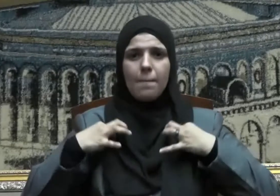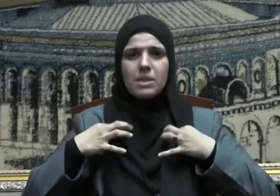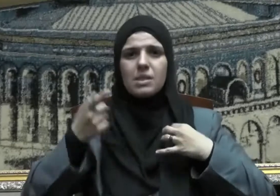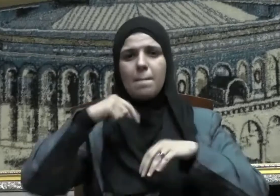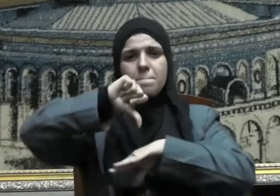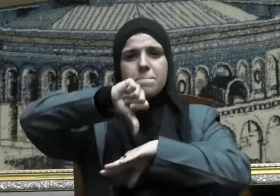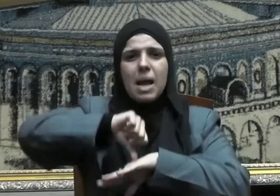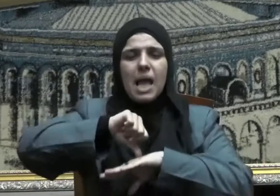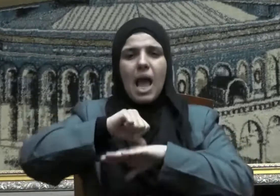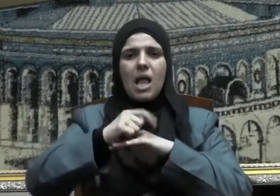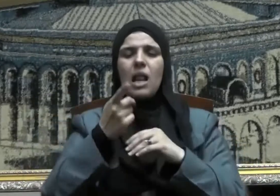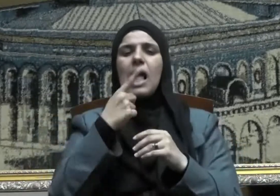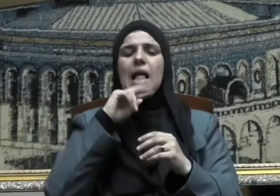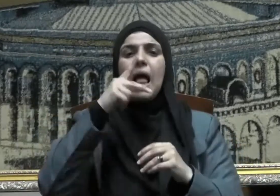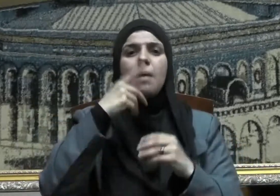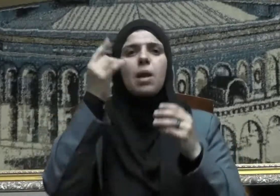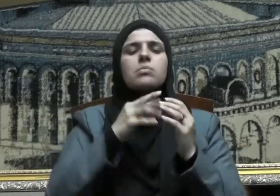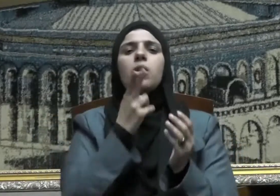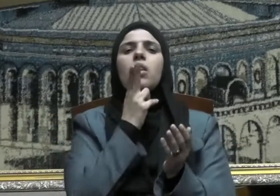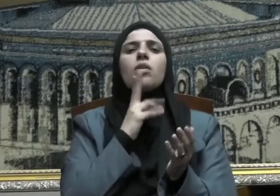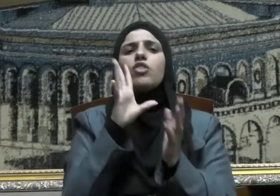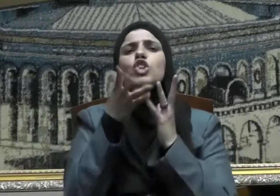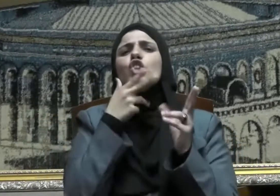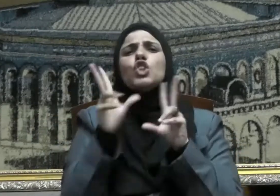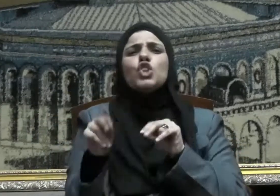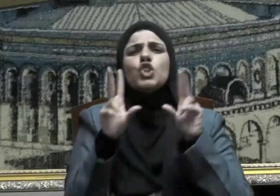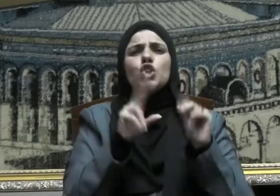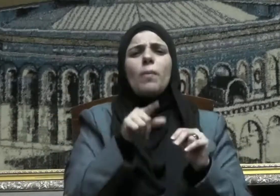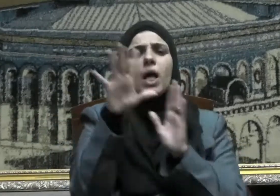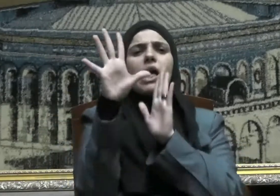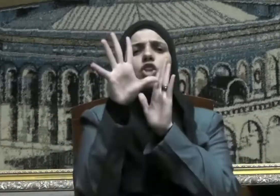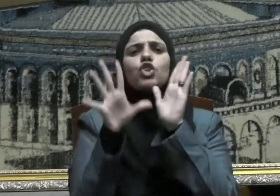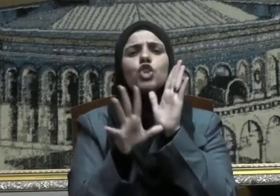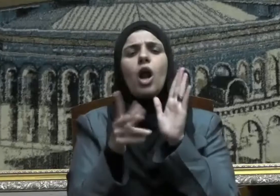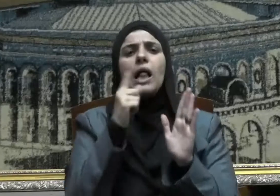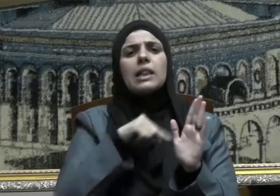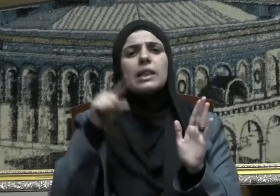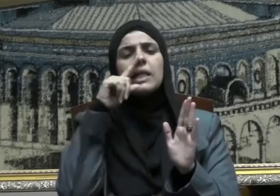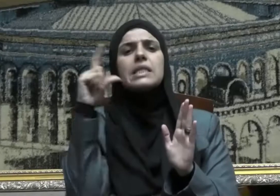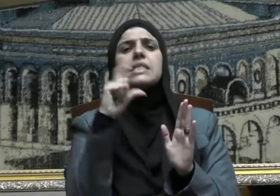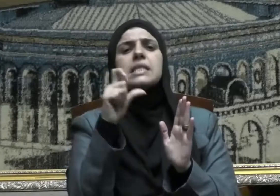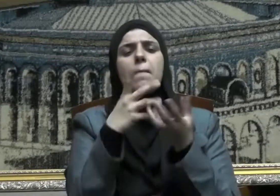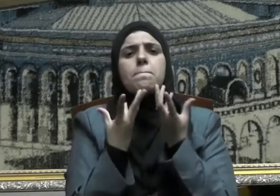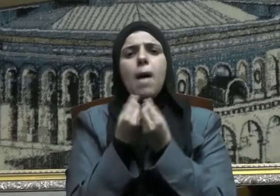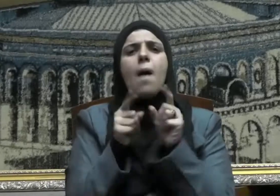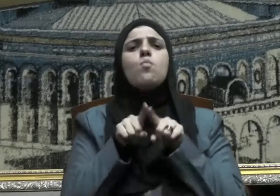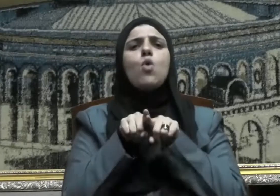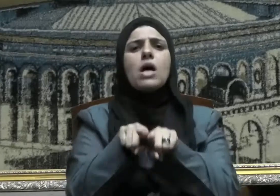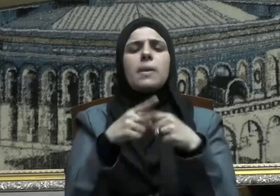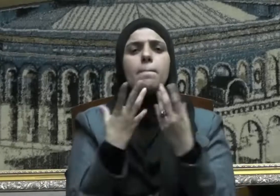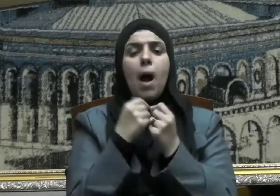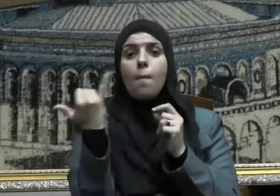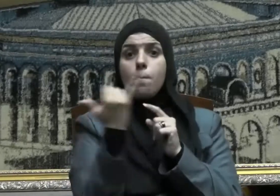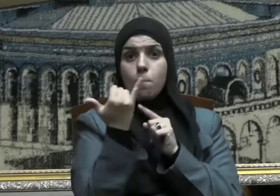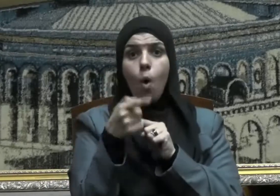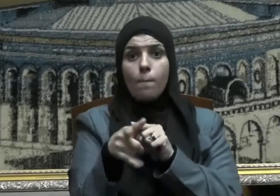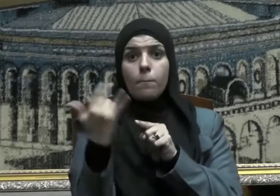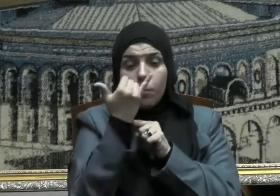والثوب والمكان جزءا لا يتجزأ من شرائعه بما يتناسب مع